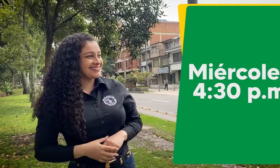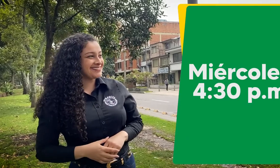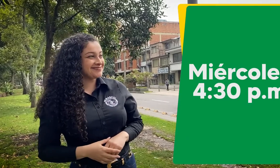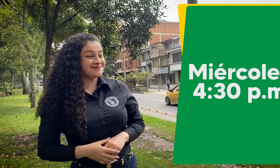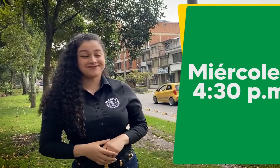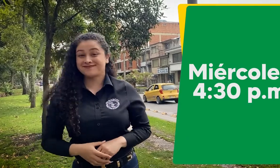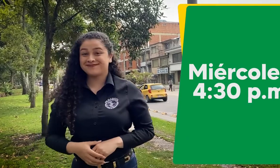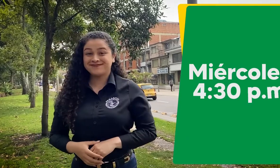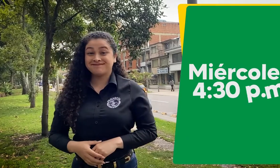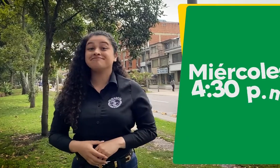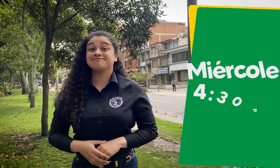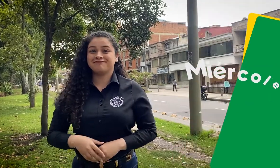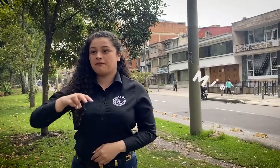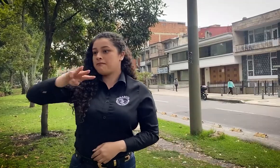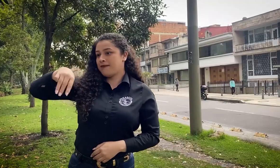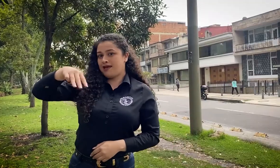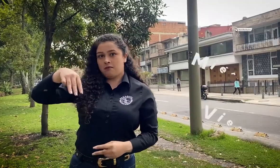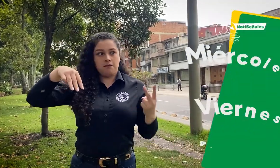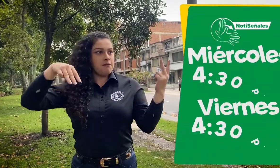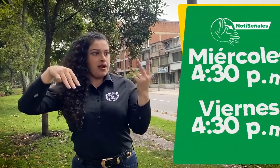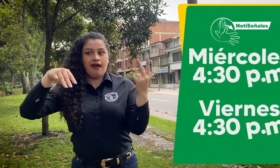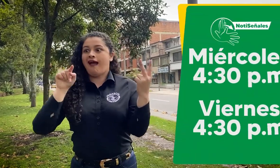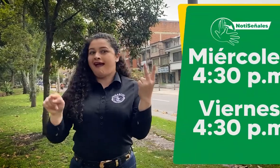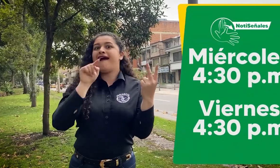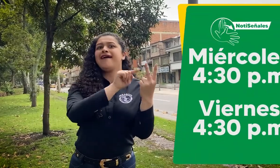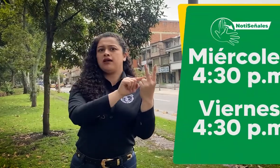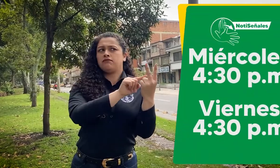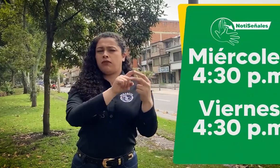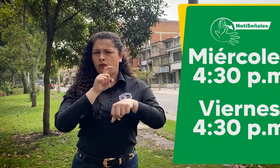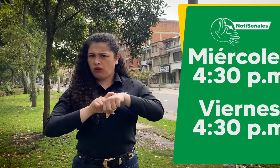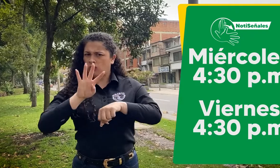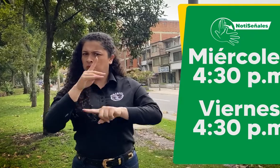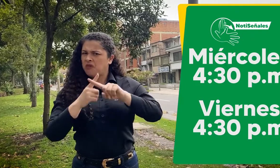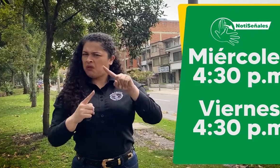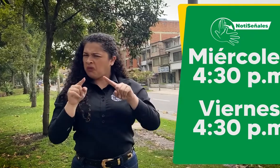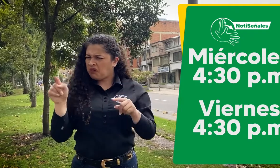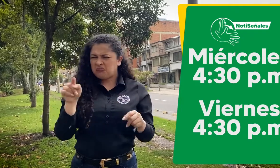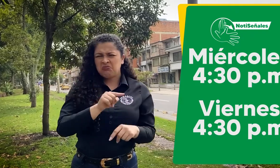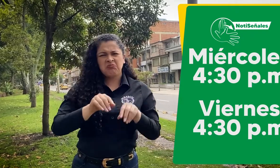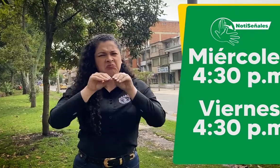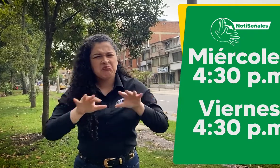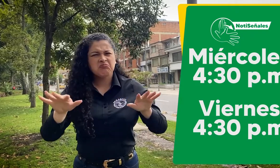¡Suscríbete al Miércoles y viernes a las 4 y media.